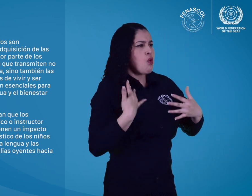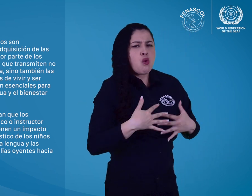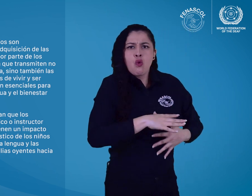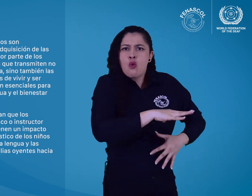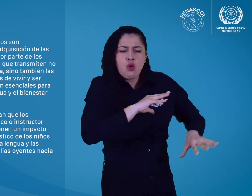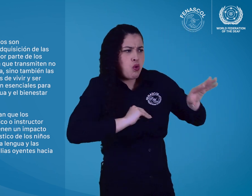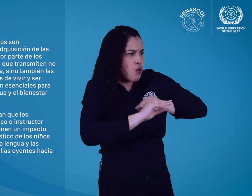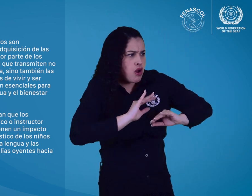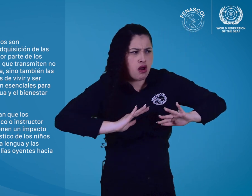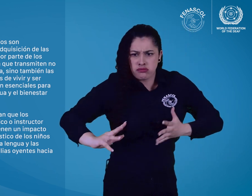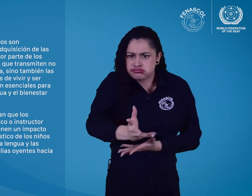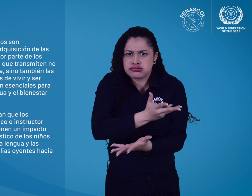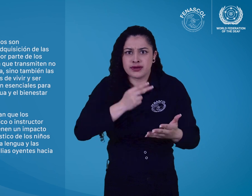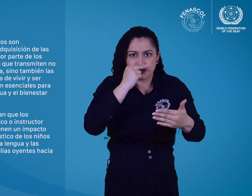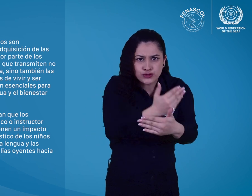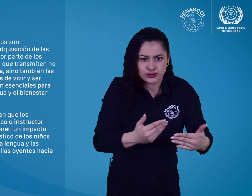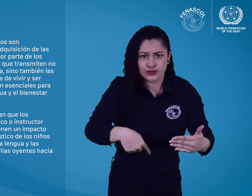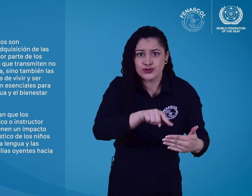lengua y el bienestar de las familias.